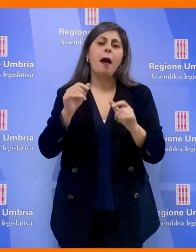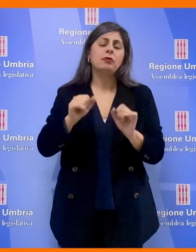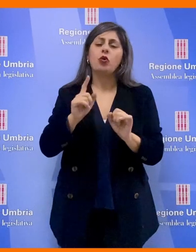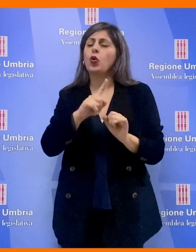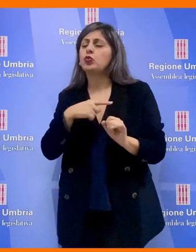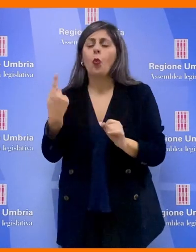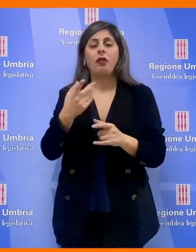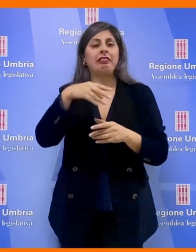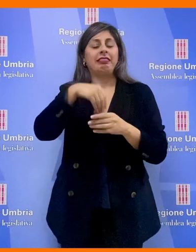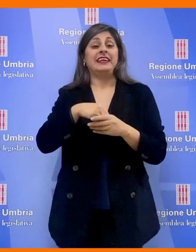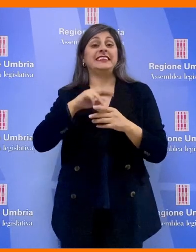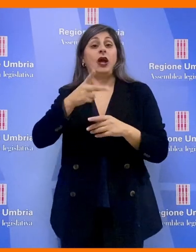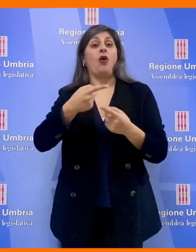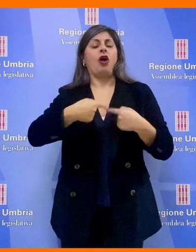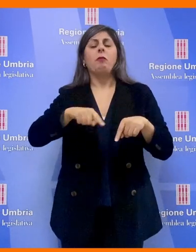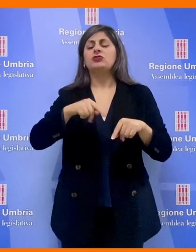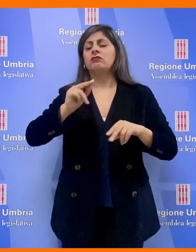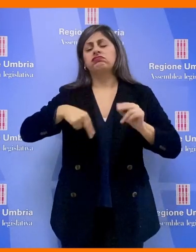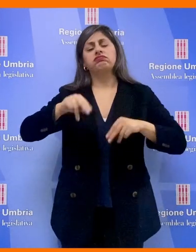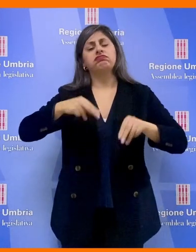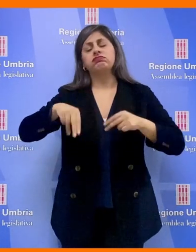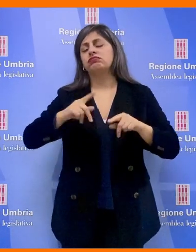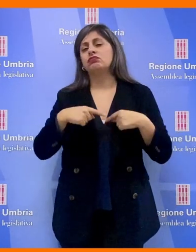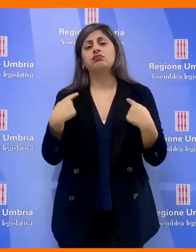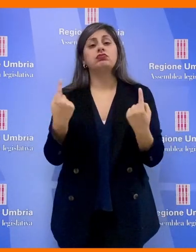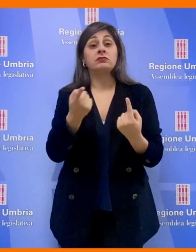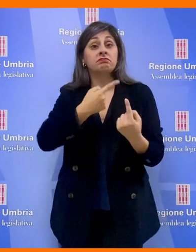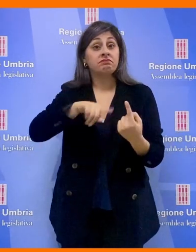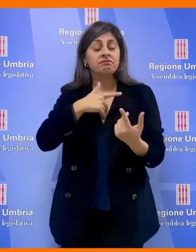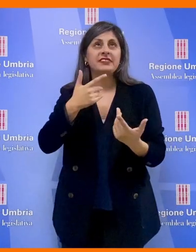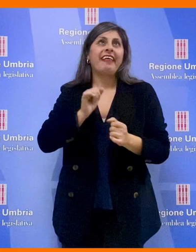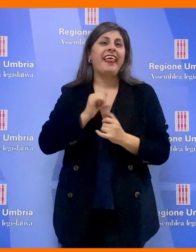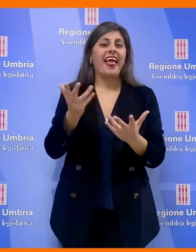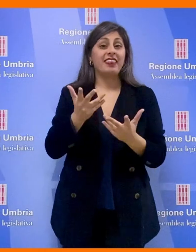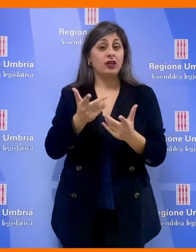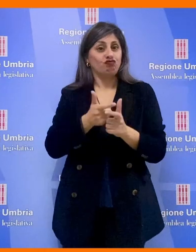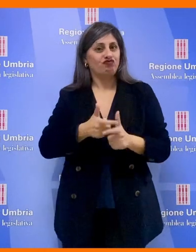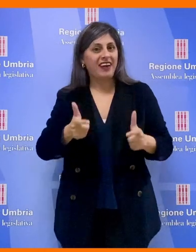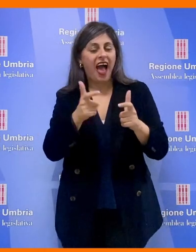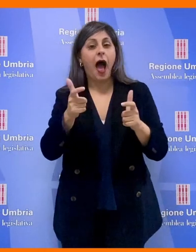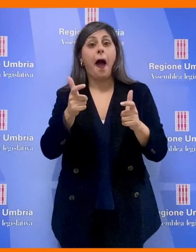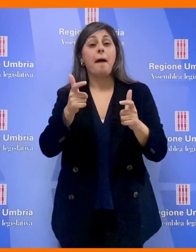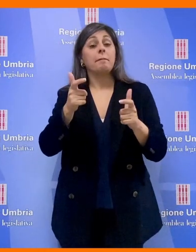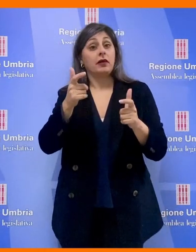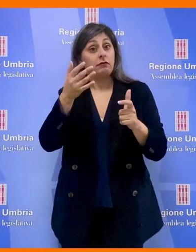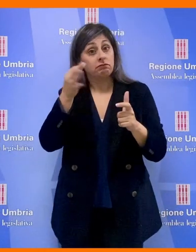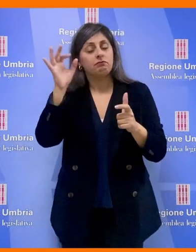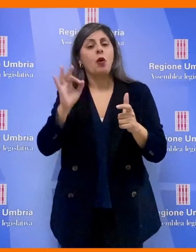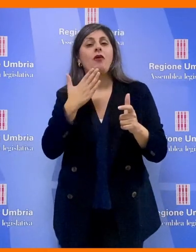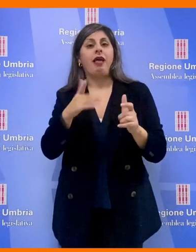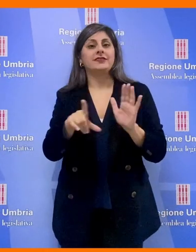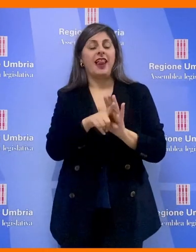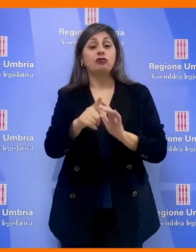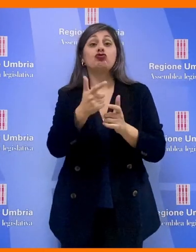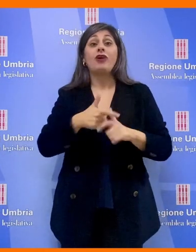componenti della seconda commissione sottoscrivessero la legge proprio perché crediamo che la ceramica, nella fattispecie con questa legge, la ceramica